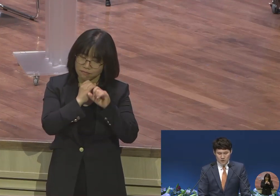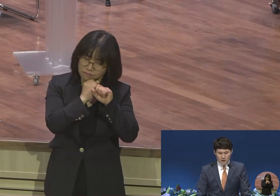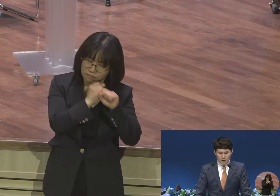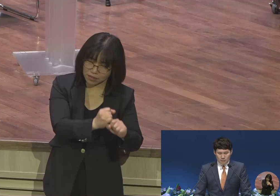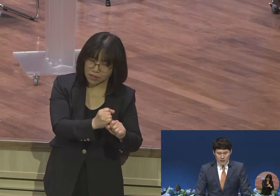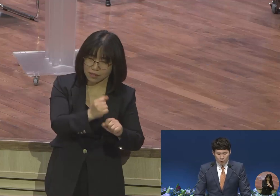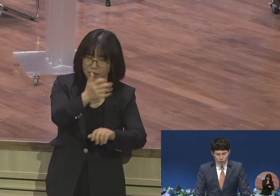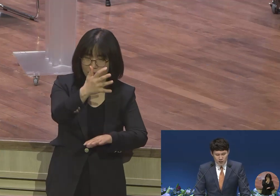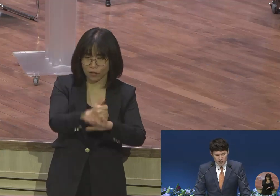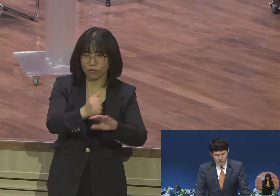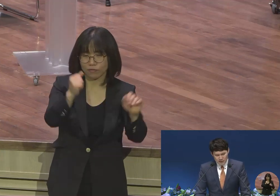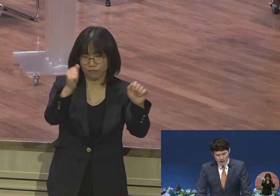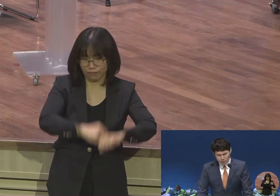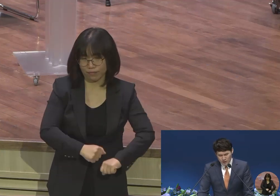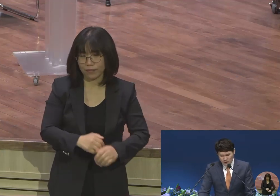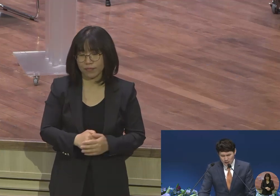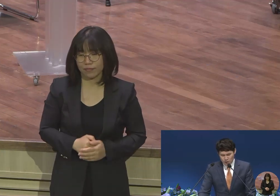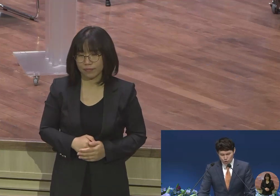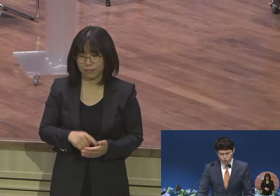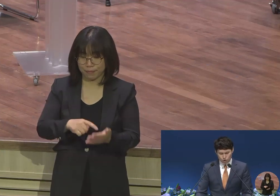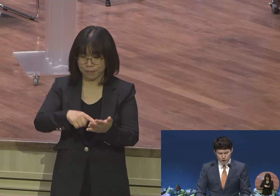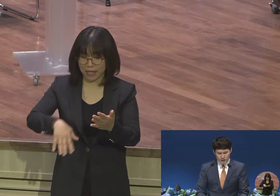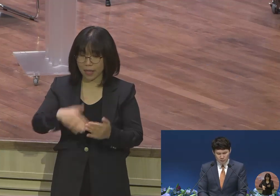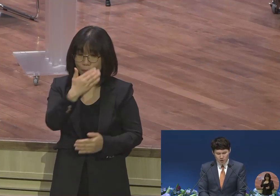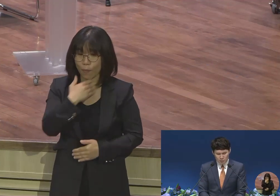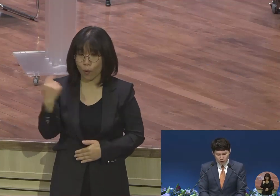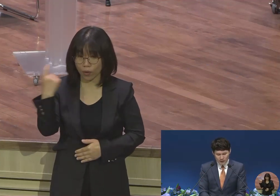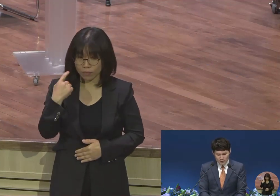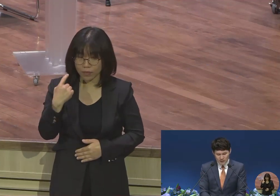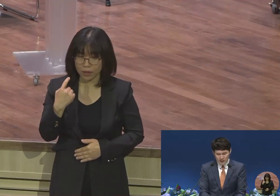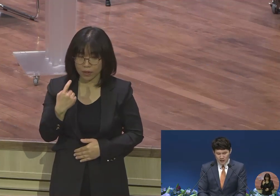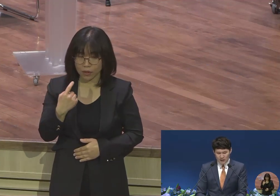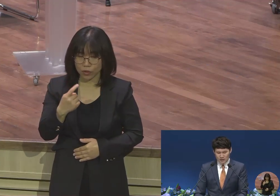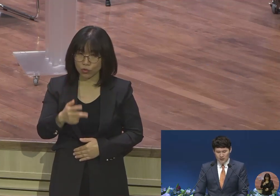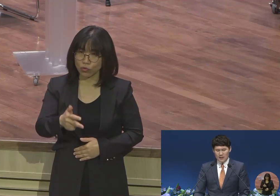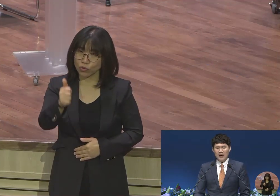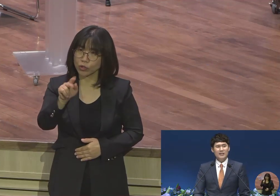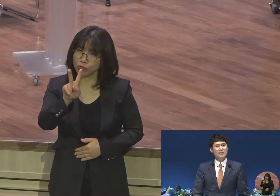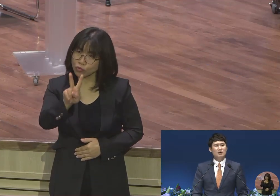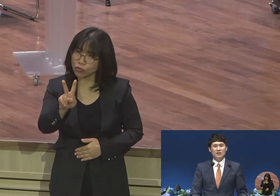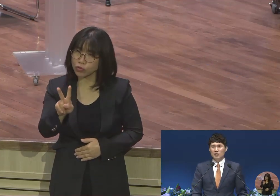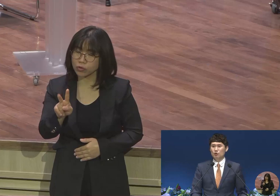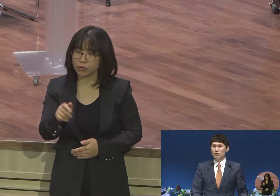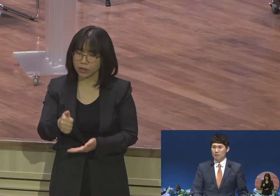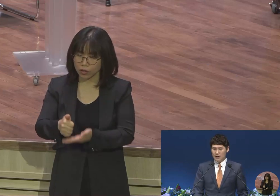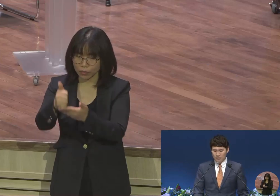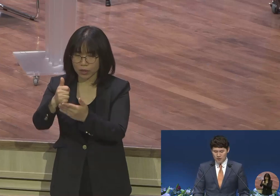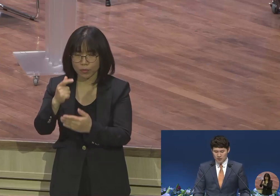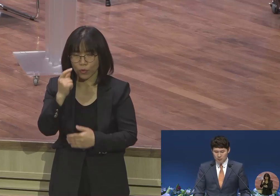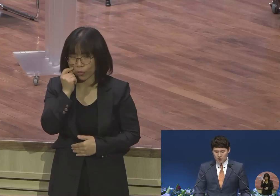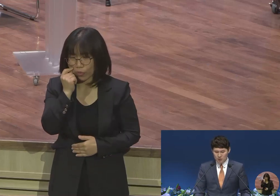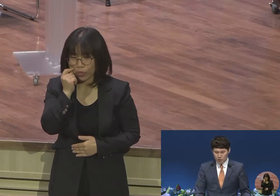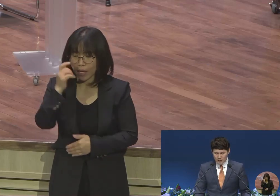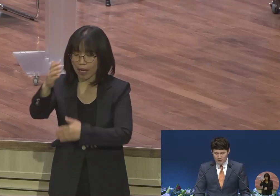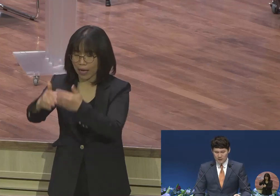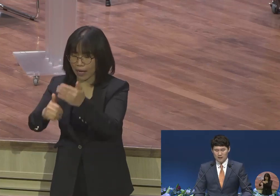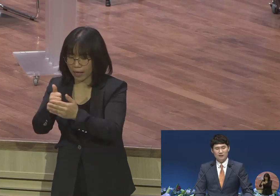마태복음 6장 24절에 보니까 두 주인을 섬기지 못할 것이니 너희가 하나님과 재물을 겸하여 섬기지 못할 것이다